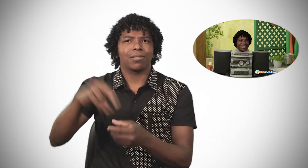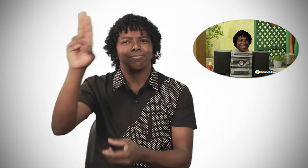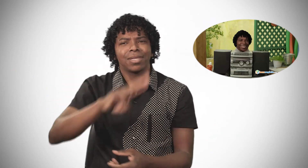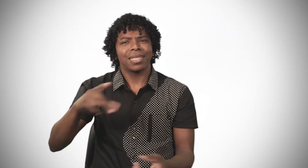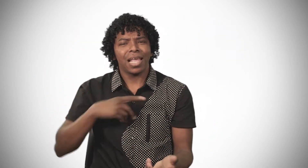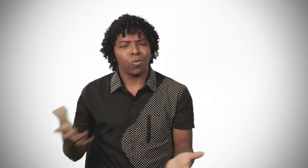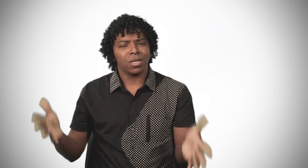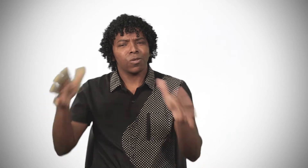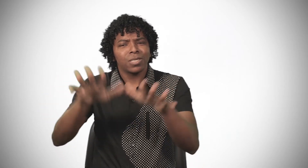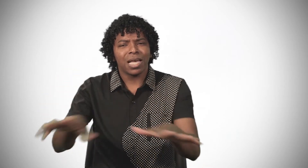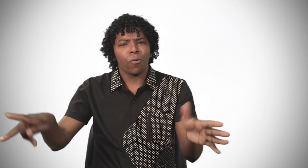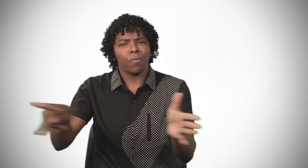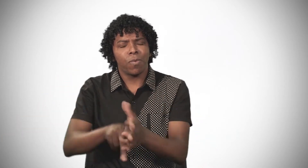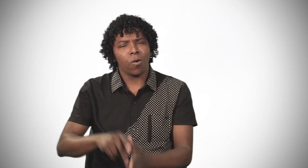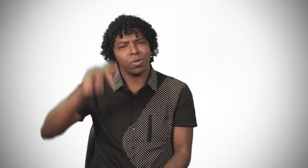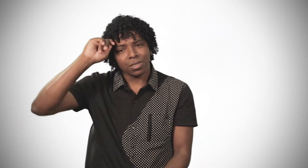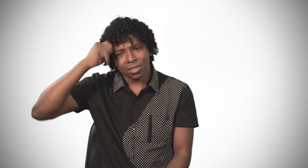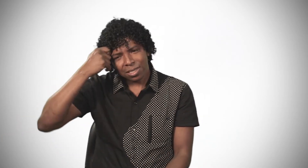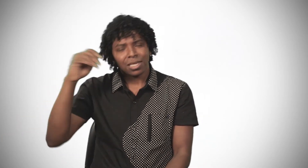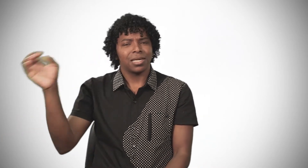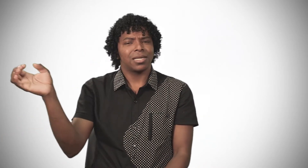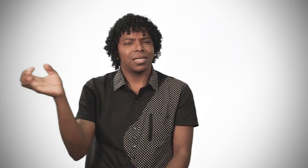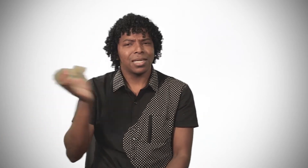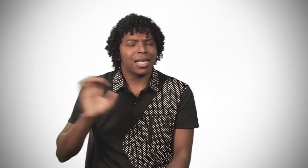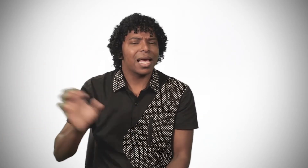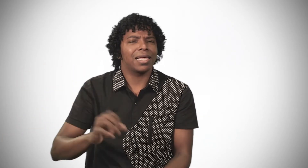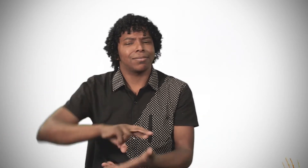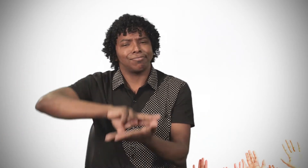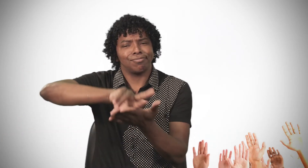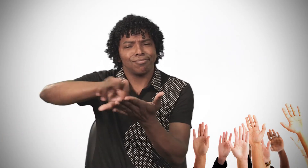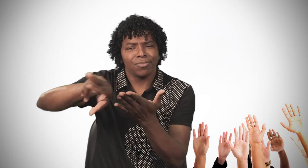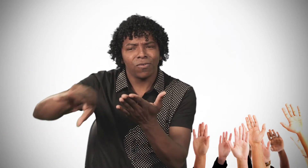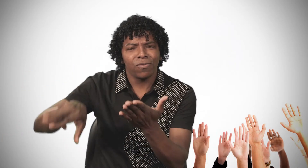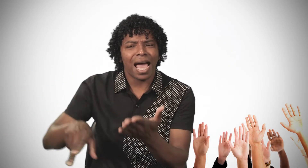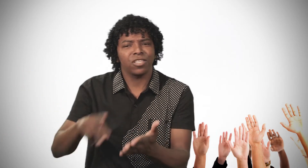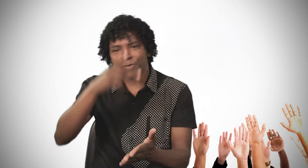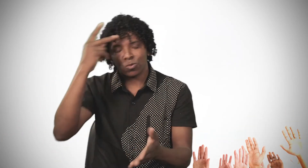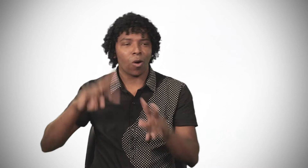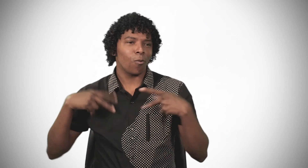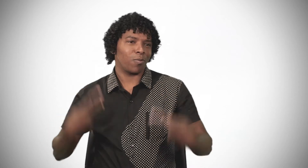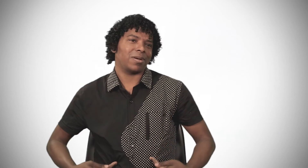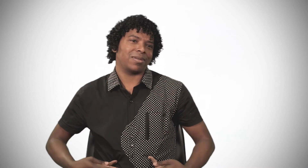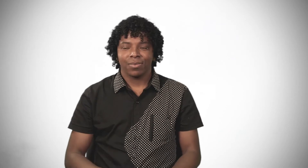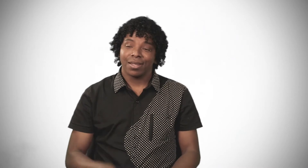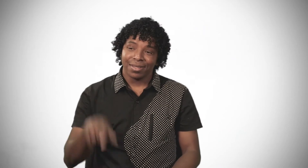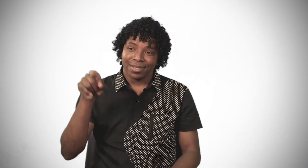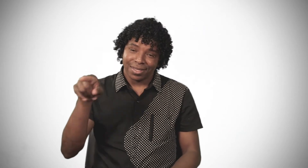percebo que tem a inclusão de negros, gays e toda a diversidade humana. Então, você surdo,